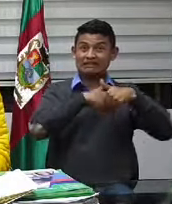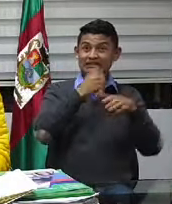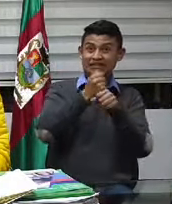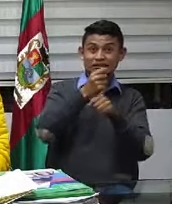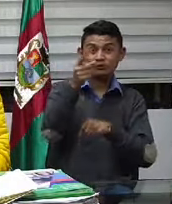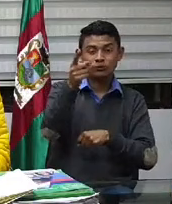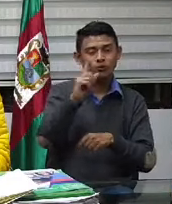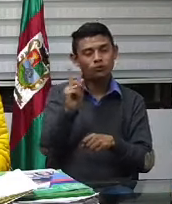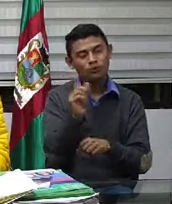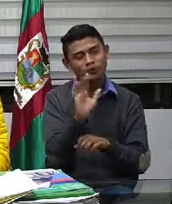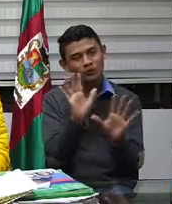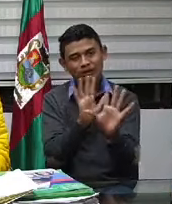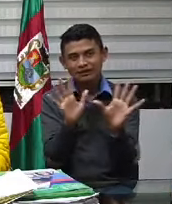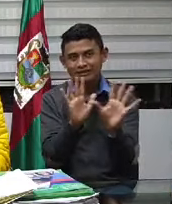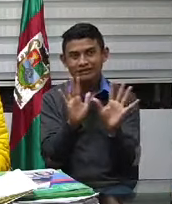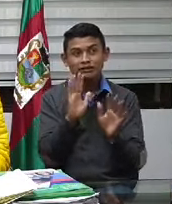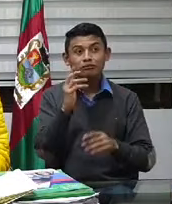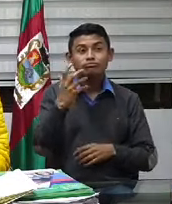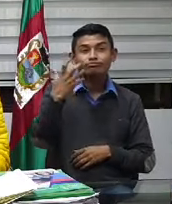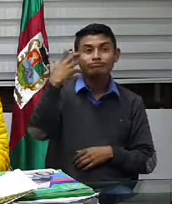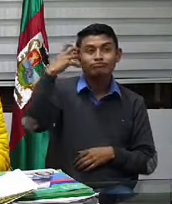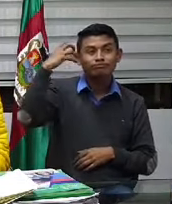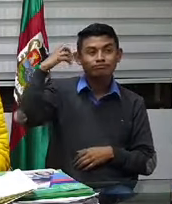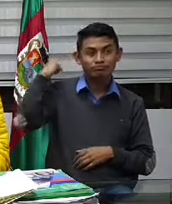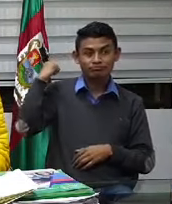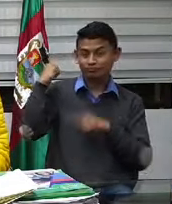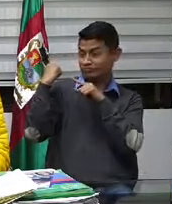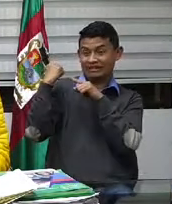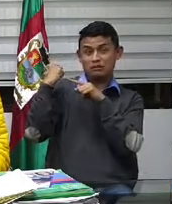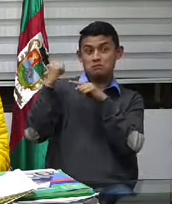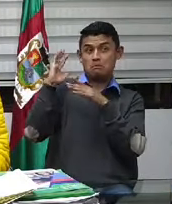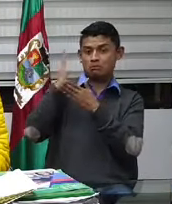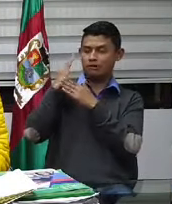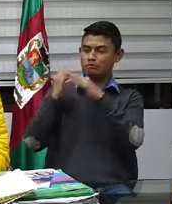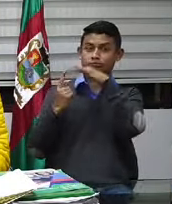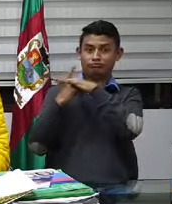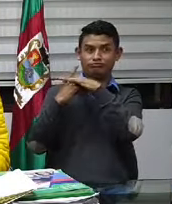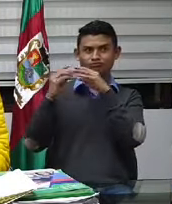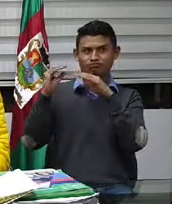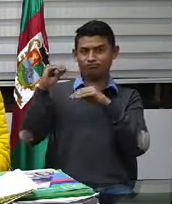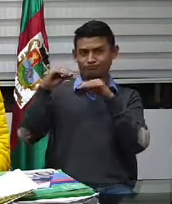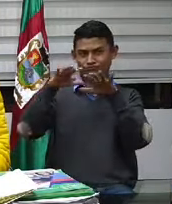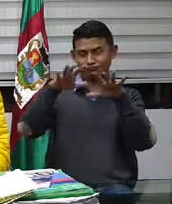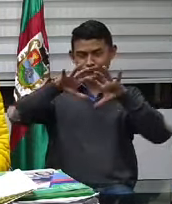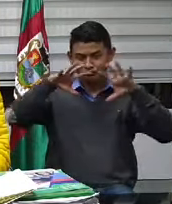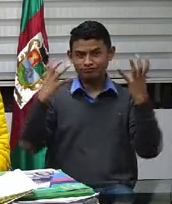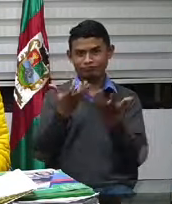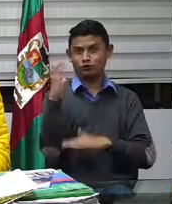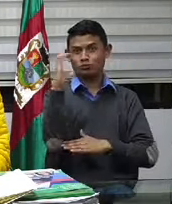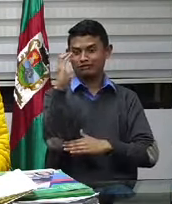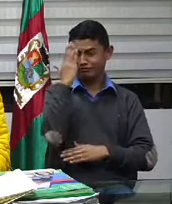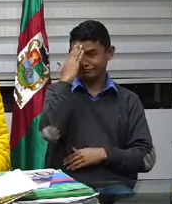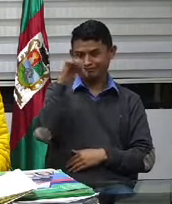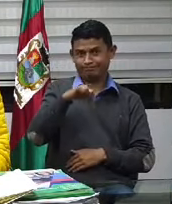Eso es algo que históricamente nos ha tocado al país y a la humanidad. ¿Quiénes son los culpables?